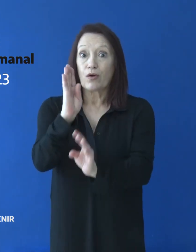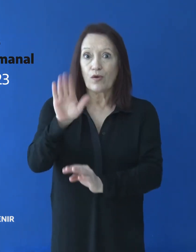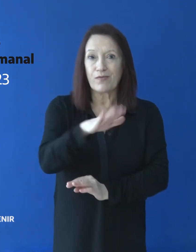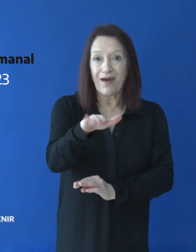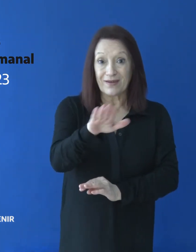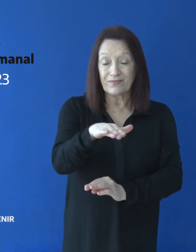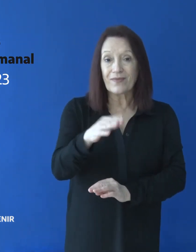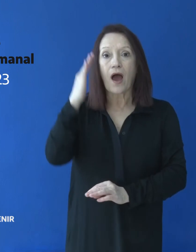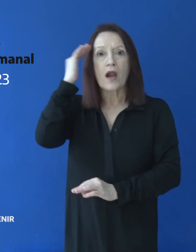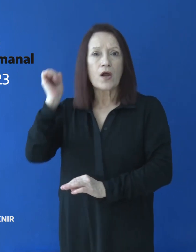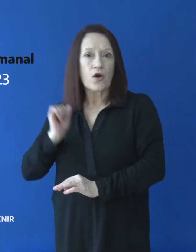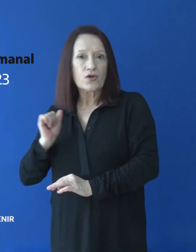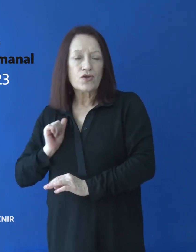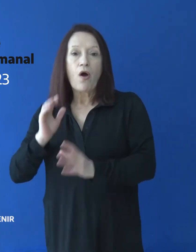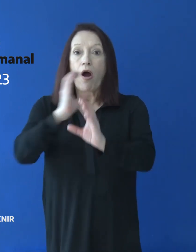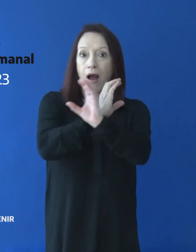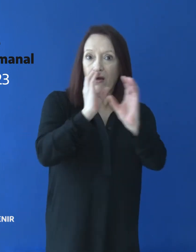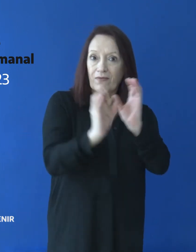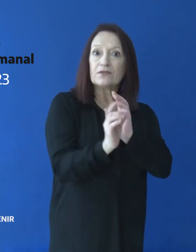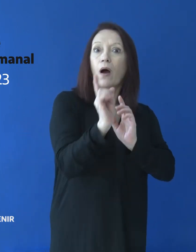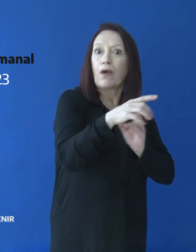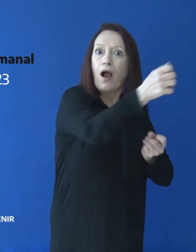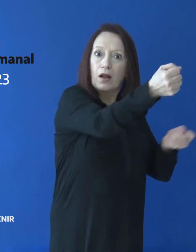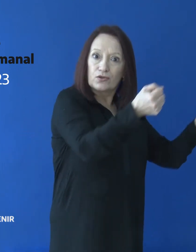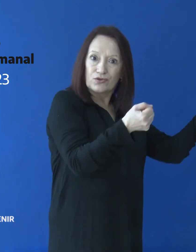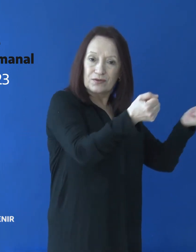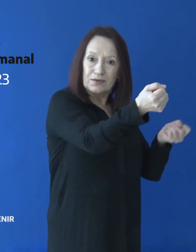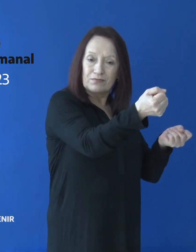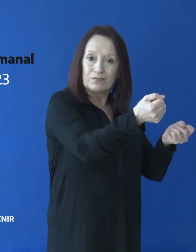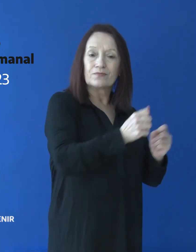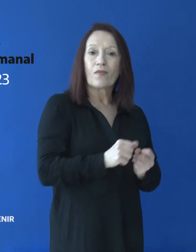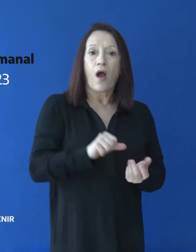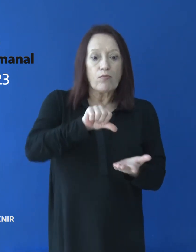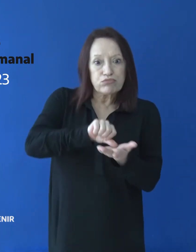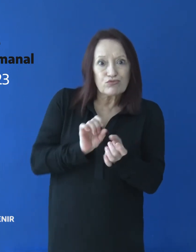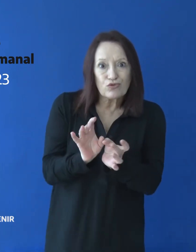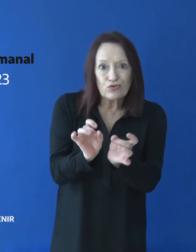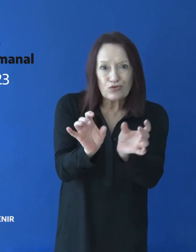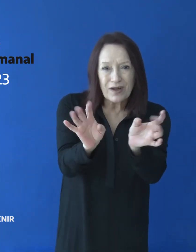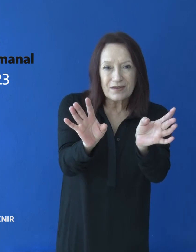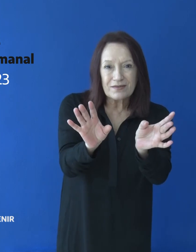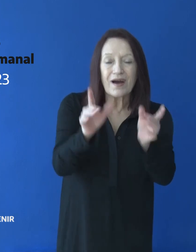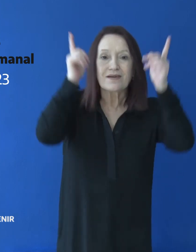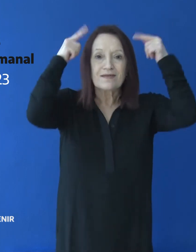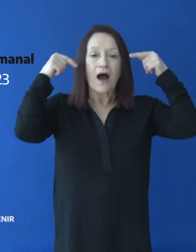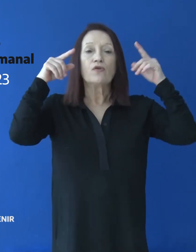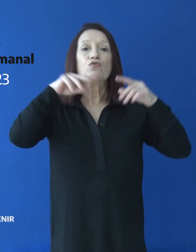Río Gallegos, El Calafate y Caleta Olivia, Brote Local, San Julián, Pico